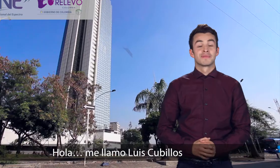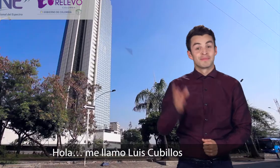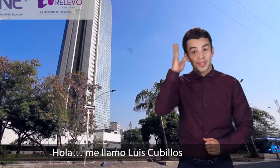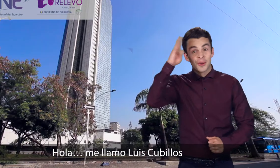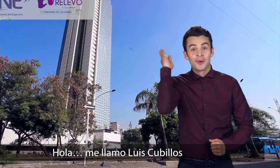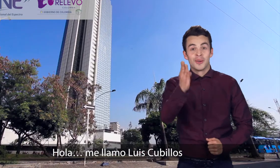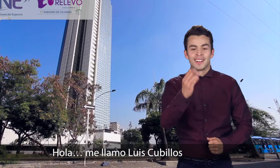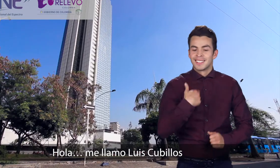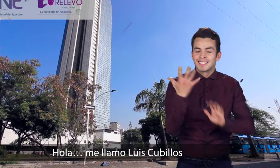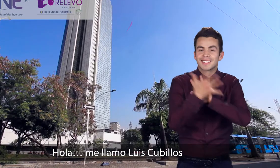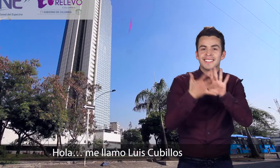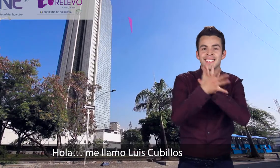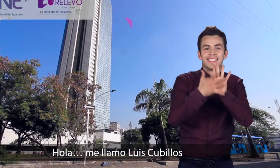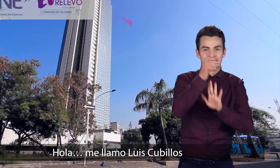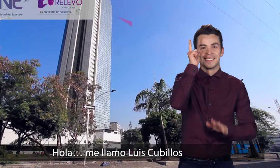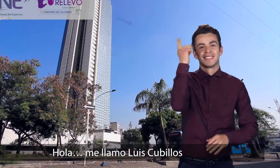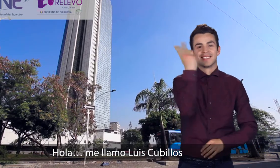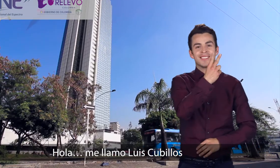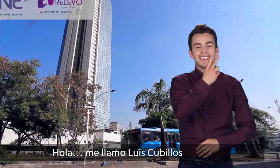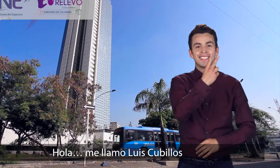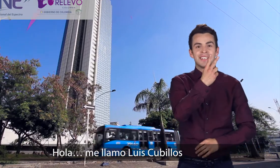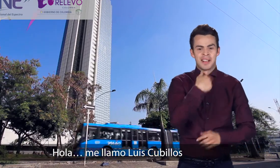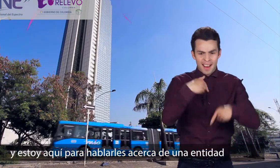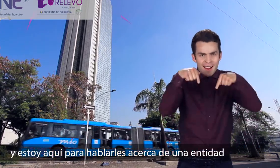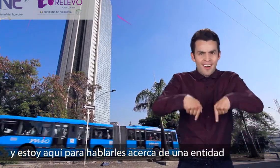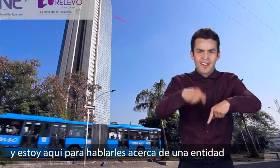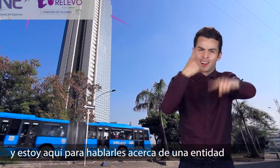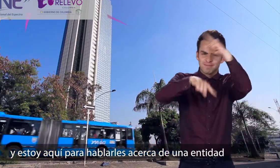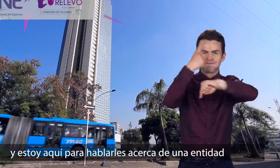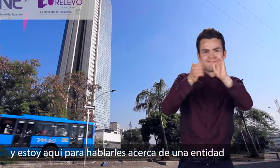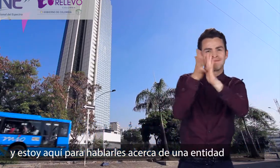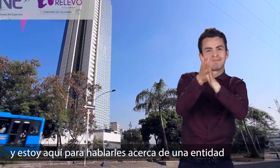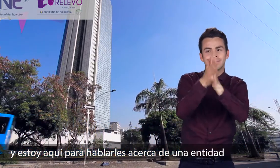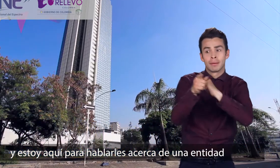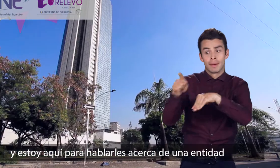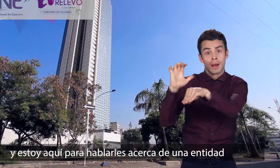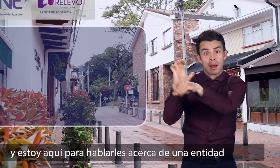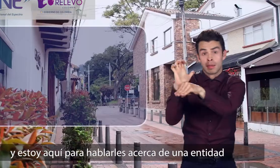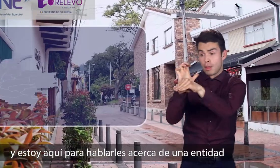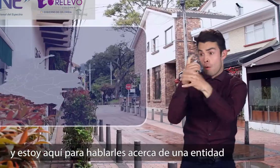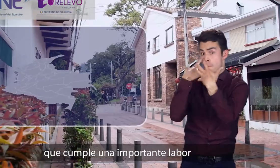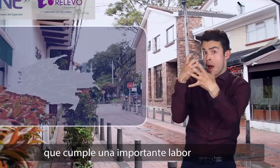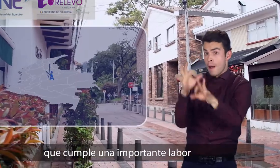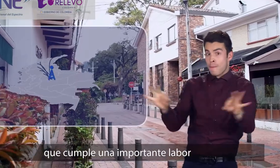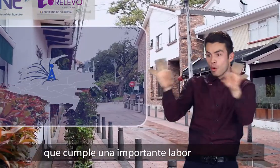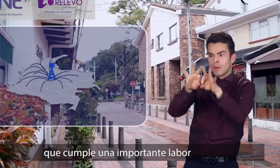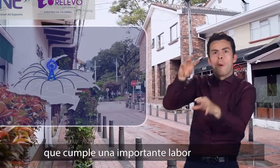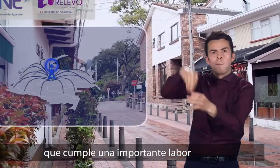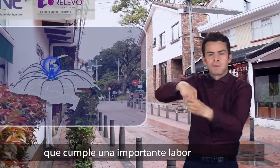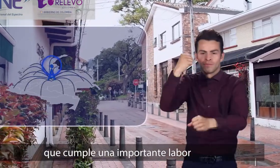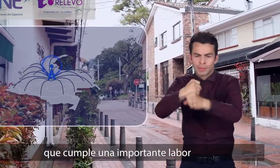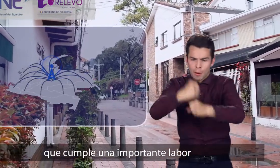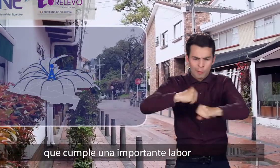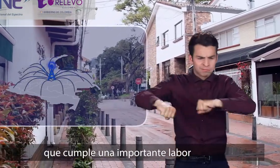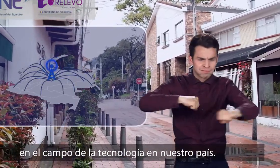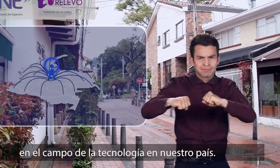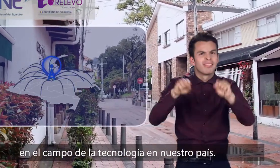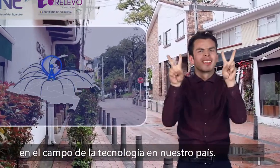Hola, me llamo Luis Cubillos y estoy aquí para hablarles acerca de una entidad que cumple una importante labor en el campo de la